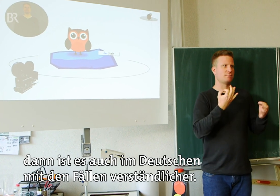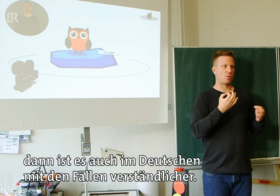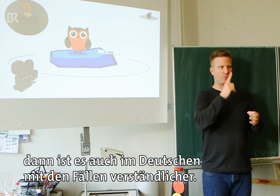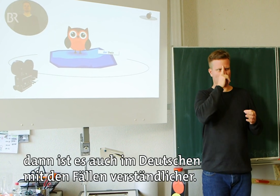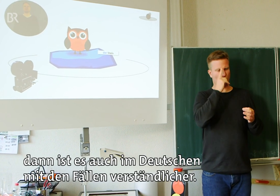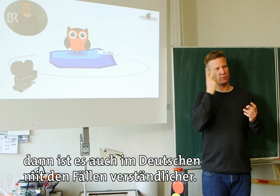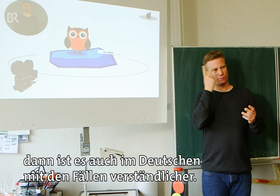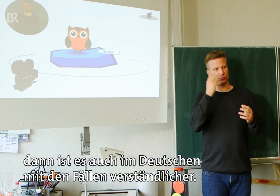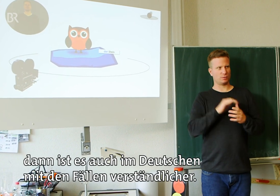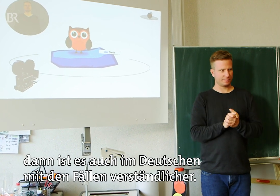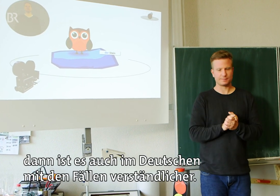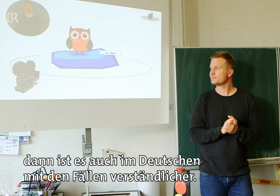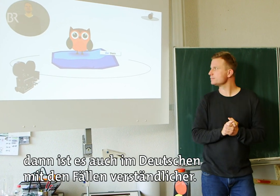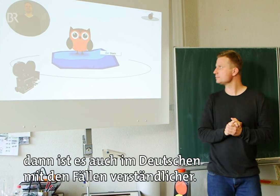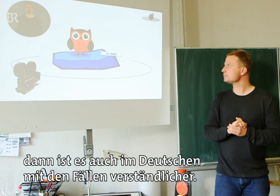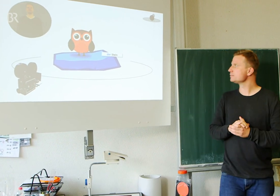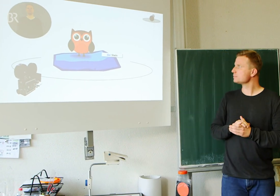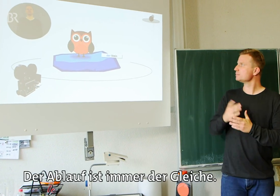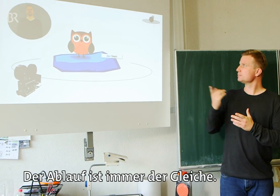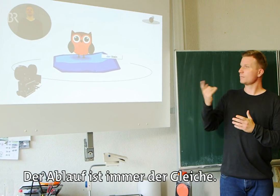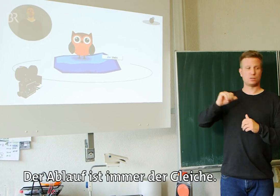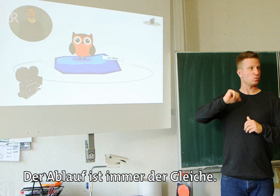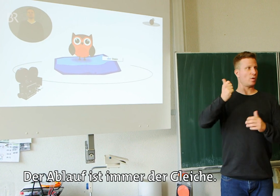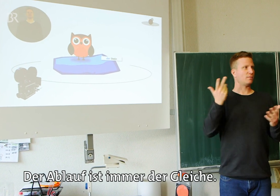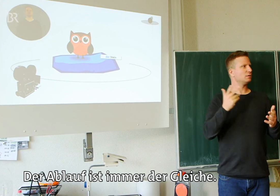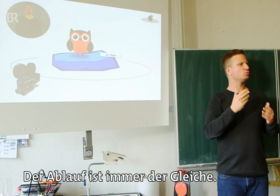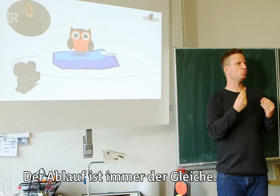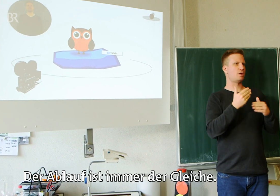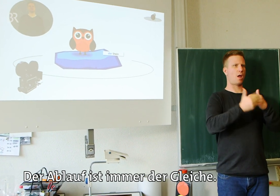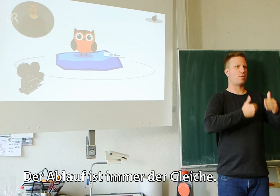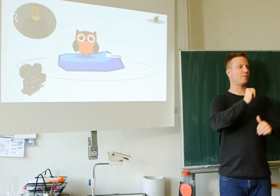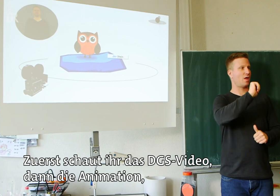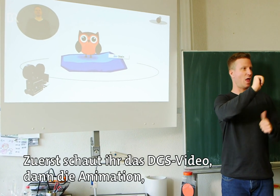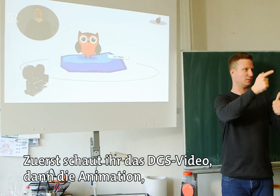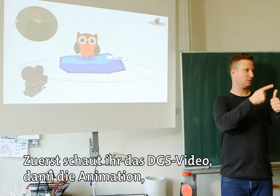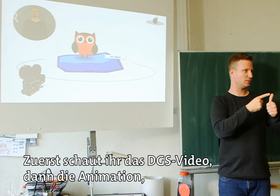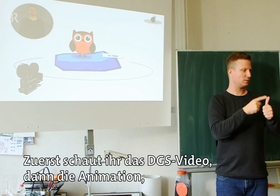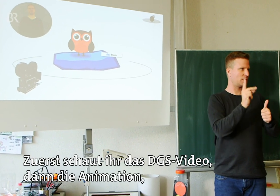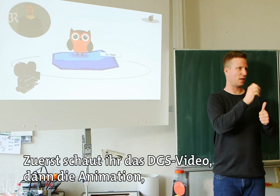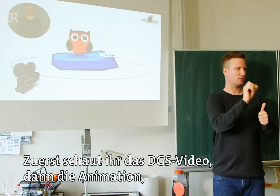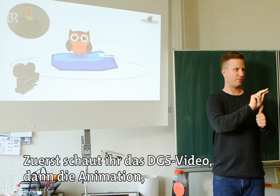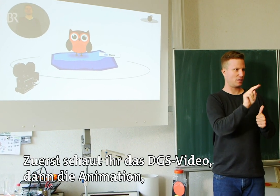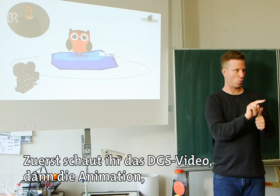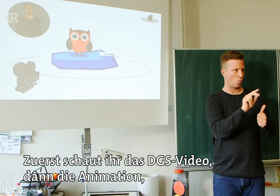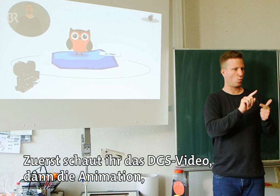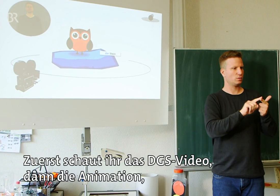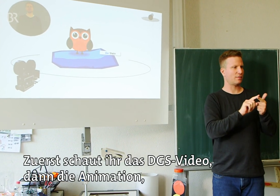mit den Fällen verständlicher. Der Ablauf ist immer der gleiche. Zuerst schaut ihr das DGS-Video,